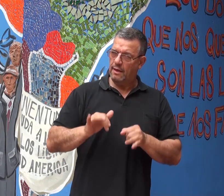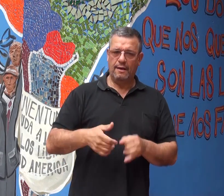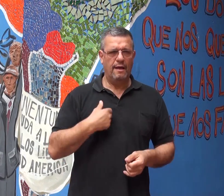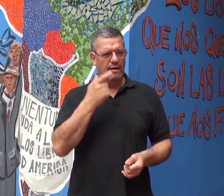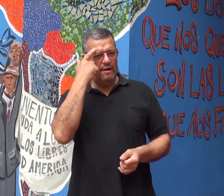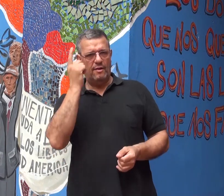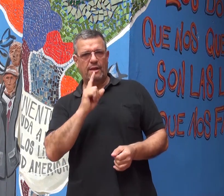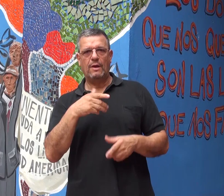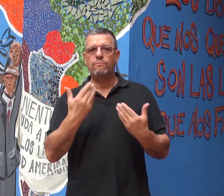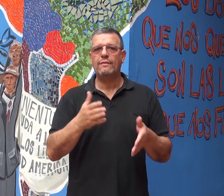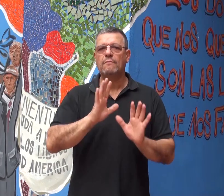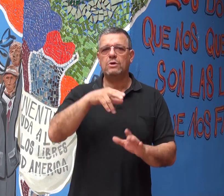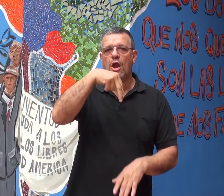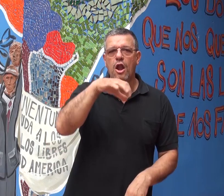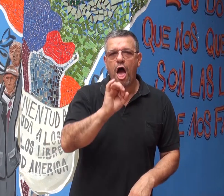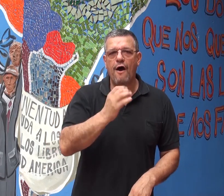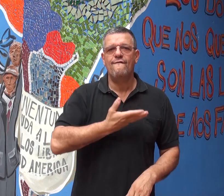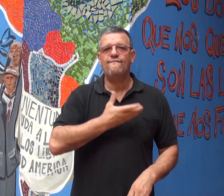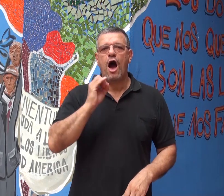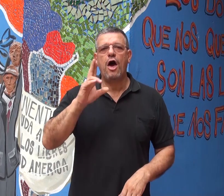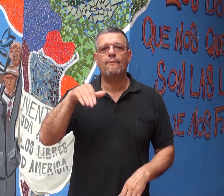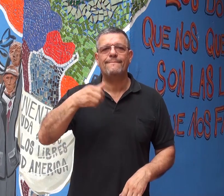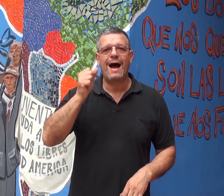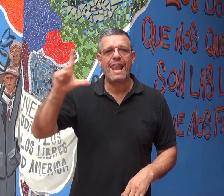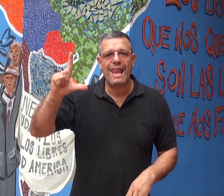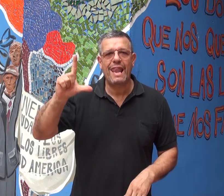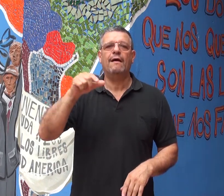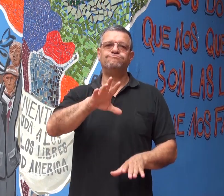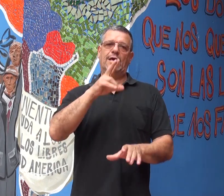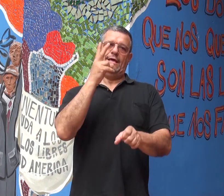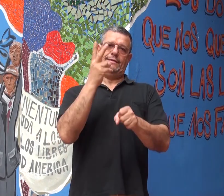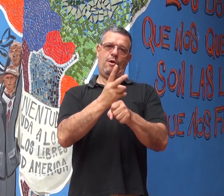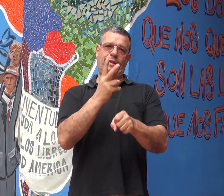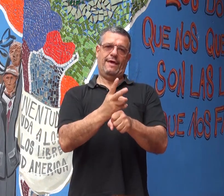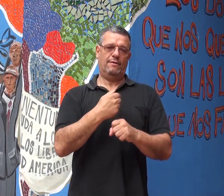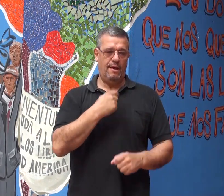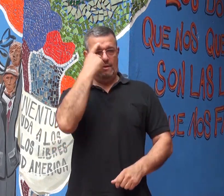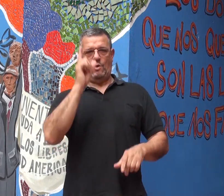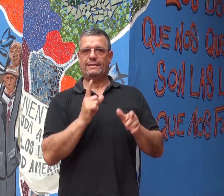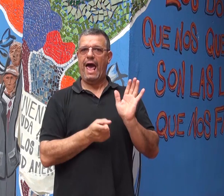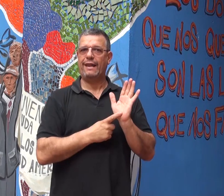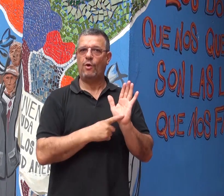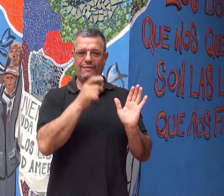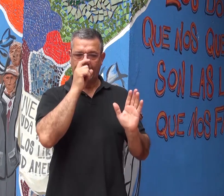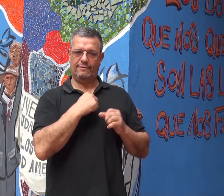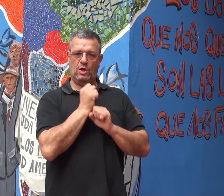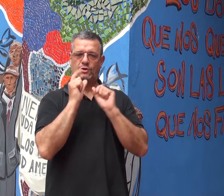se podía. Yo no sabía que se podía realizar a través de la educación no formal, no sabía del artículo 7.